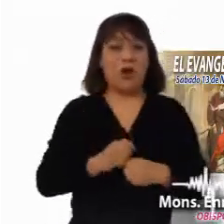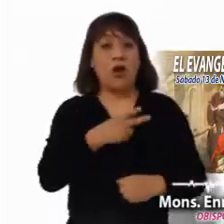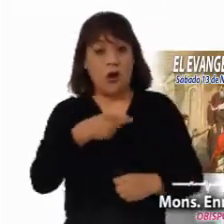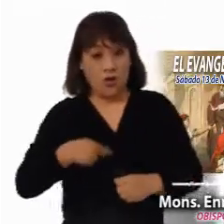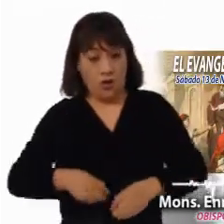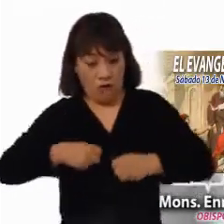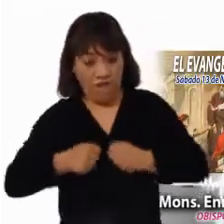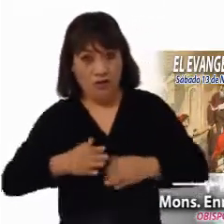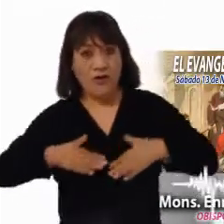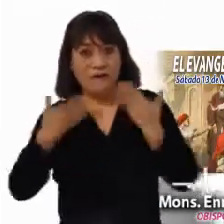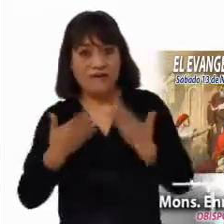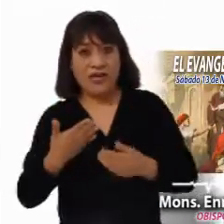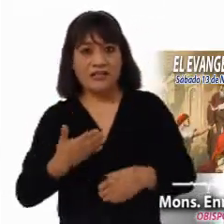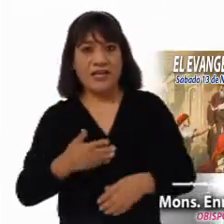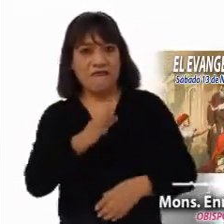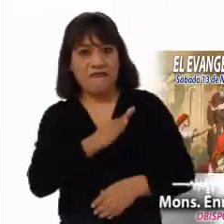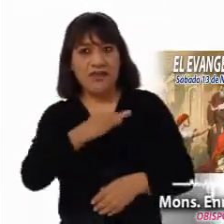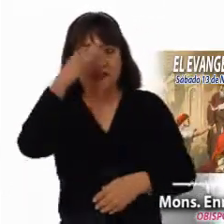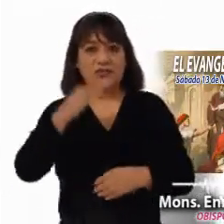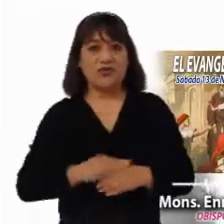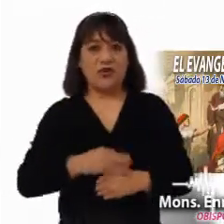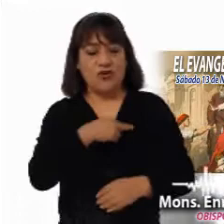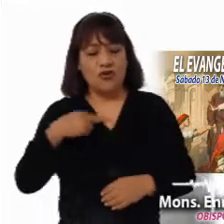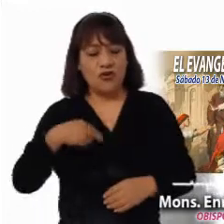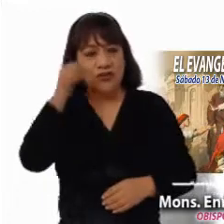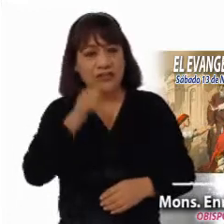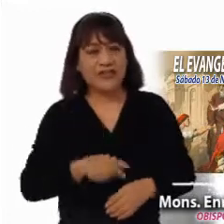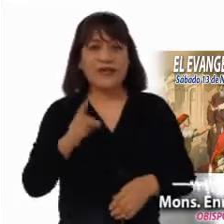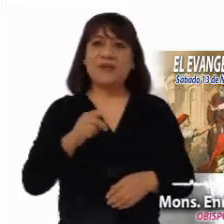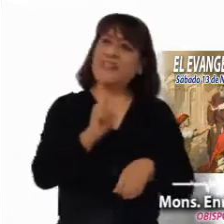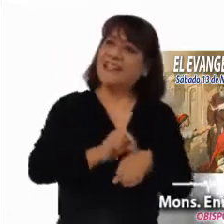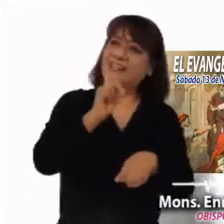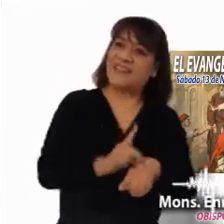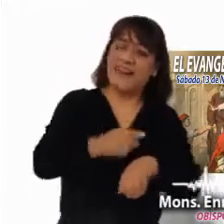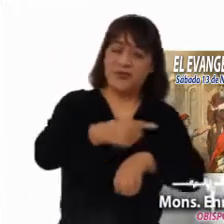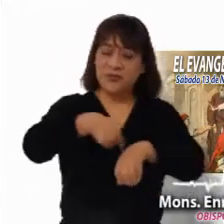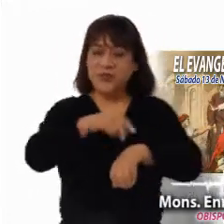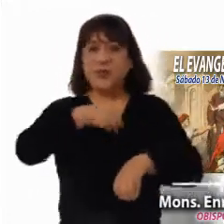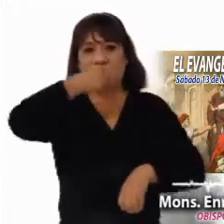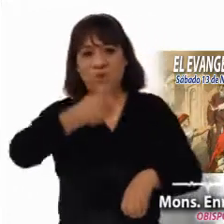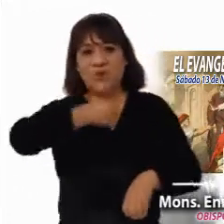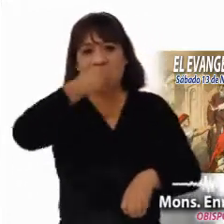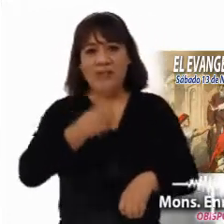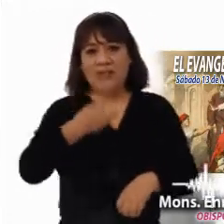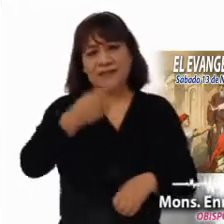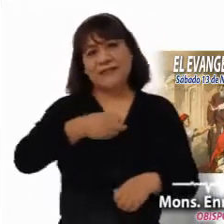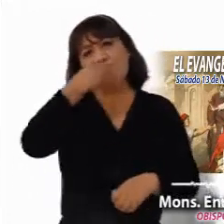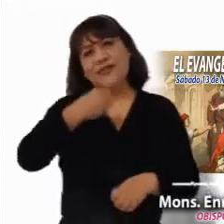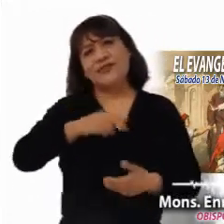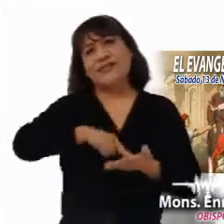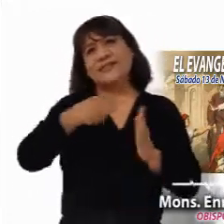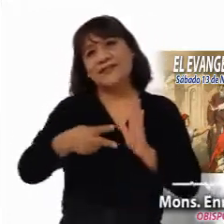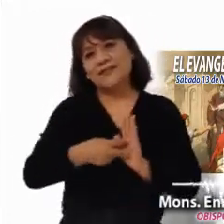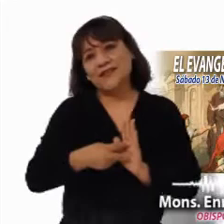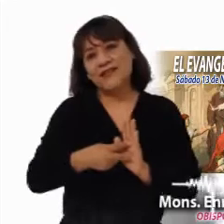esperanza en el Señor. Hacer oración en todos los instantes. Esa oración que es